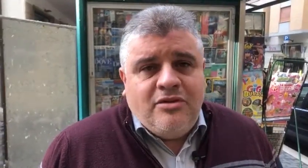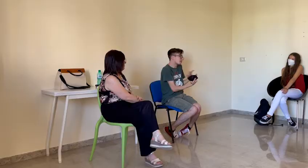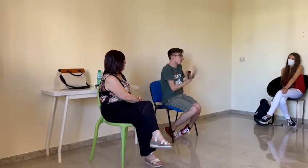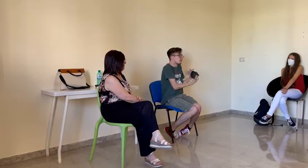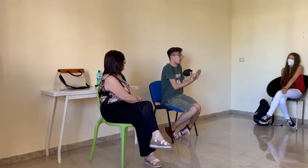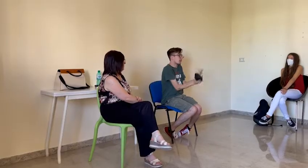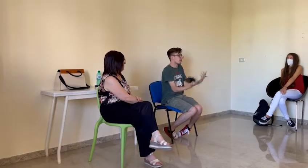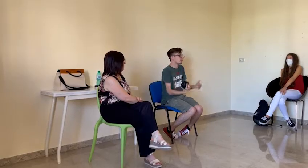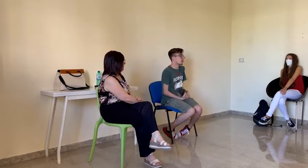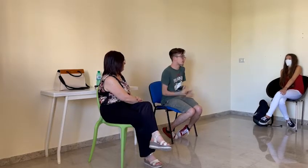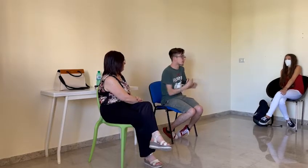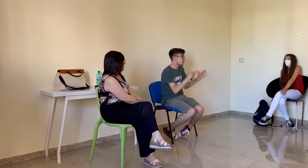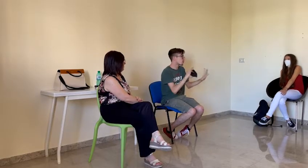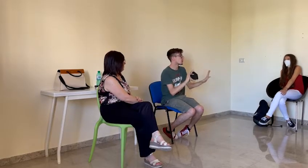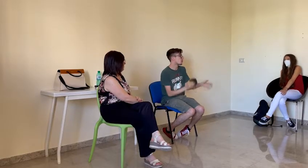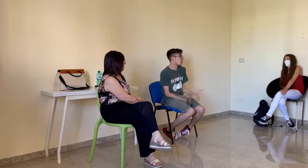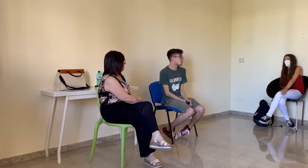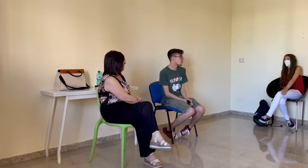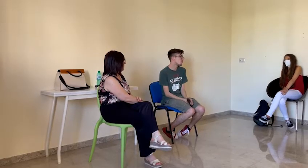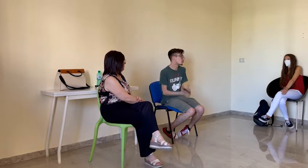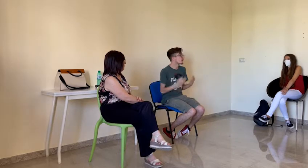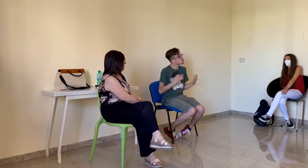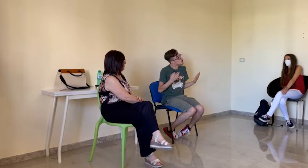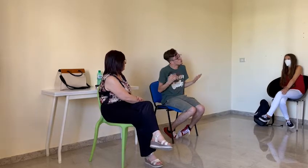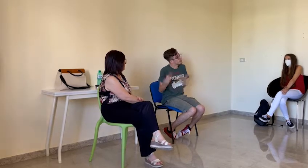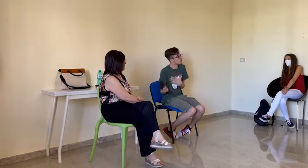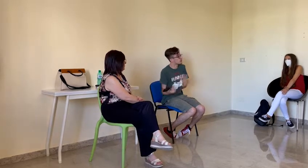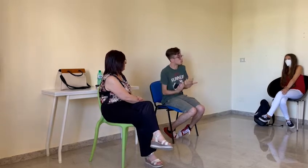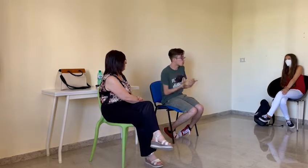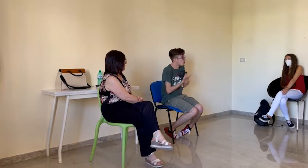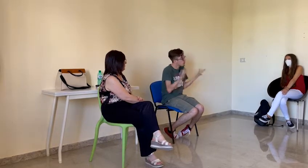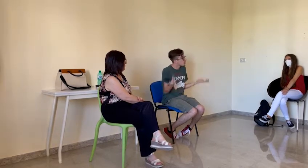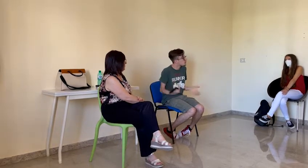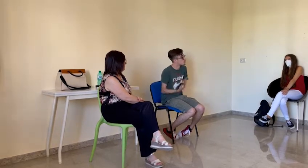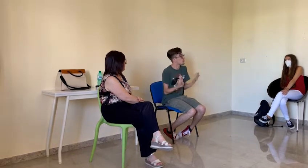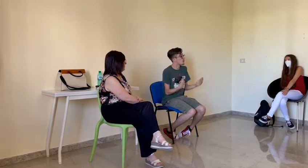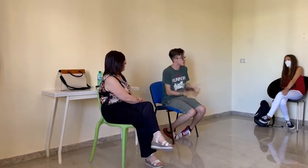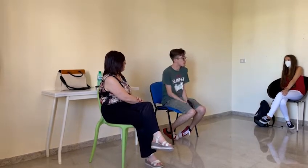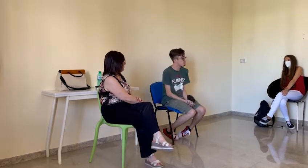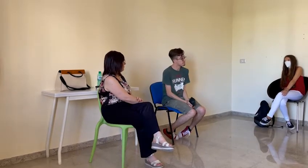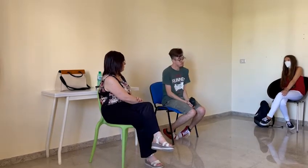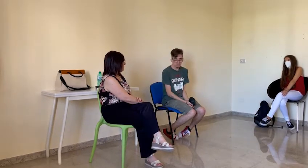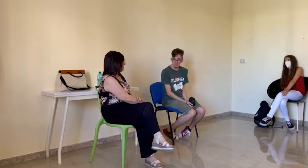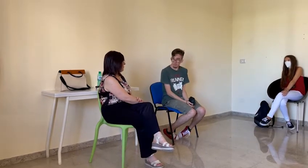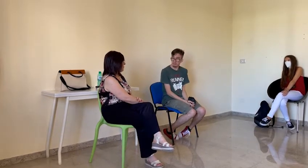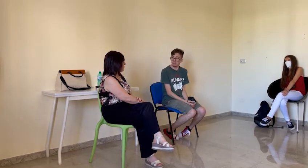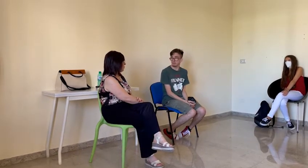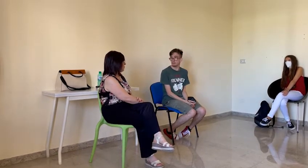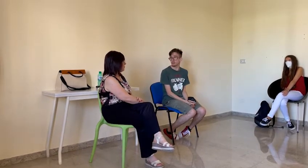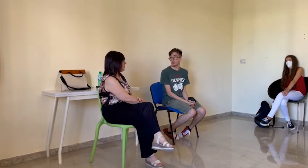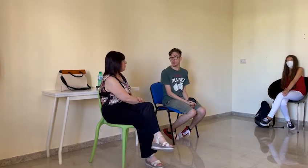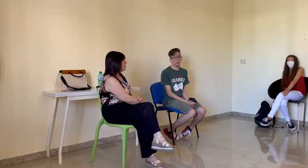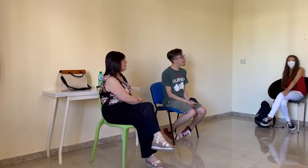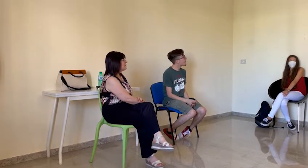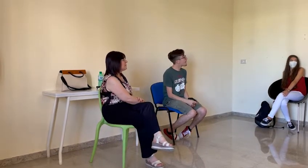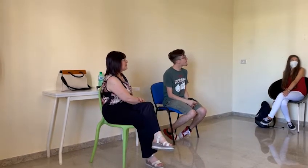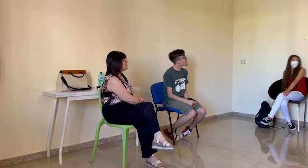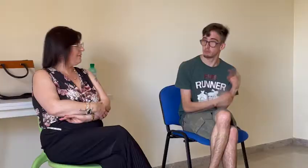tutelare le diversità. Cioè non possiamo andare avanti in questo modo. Sono cittadini come noi che hanno più bisogno di noi e che vanno